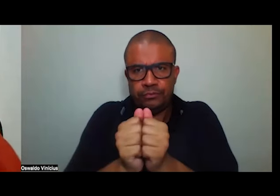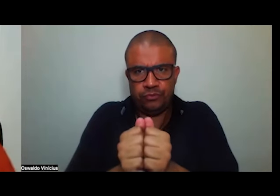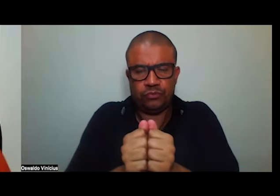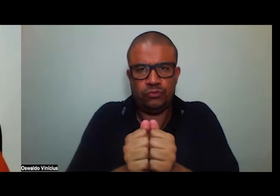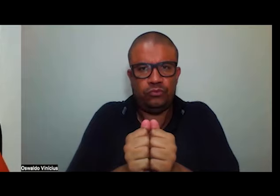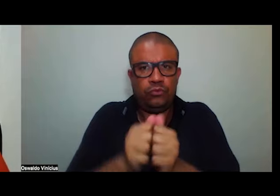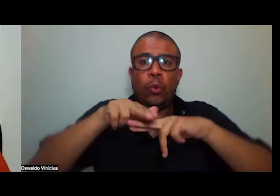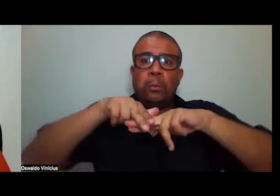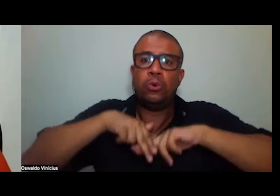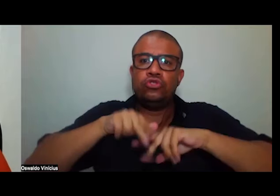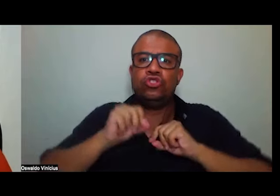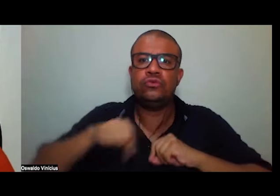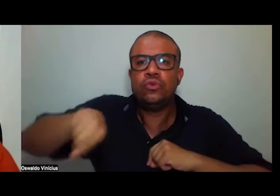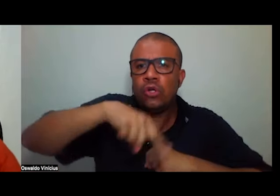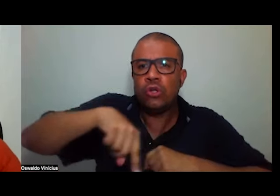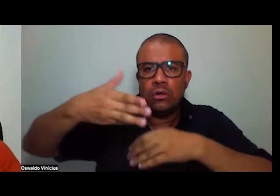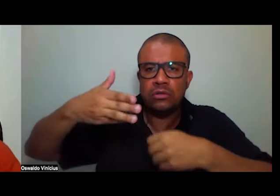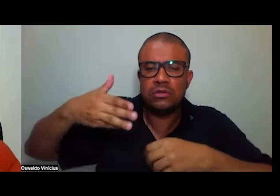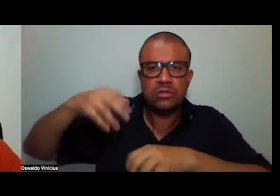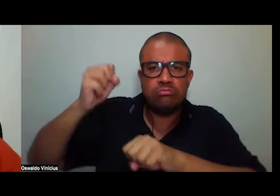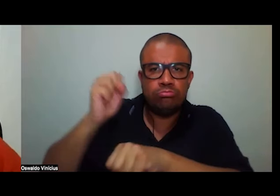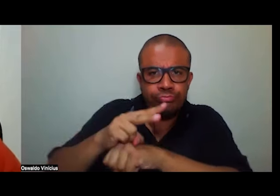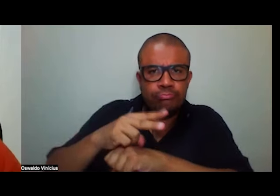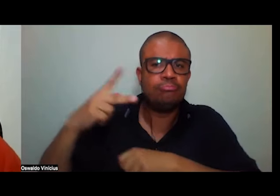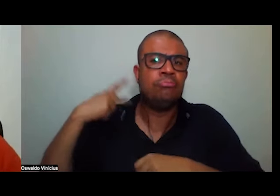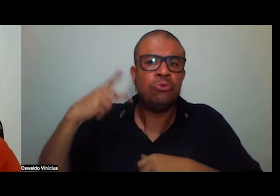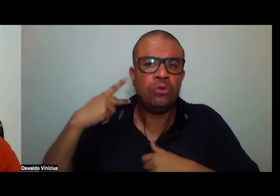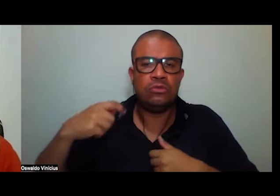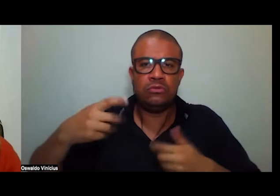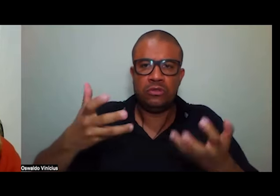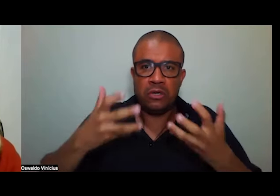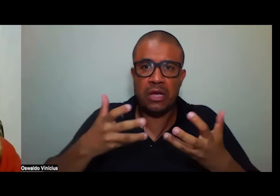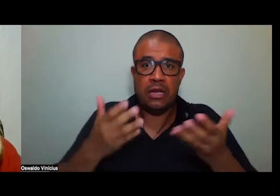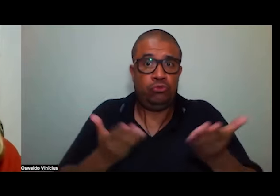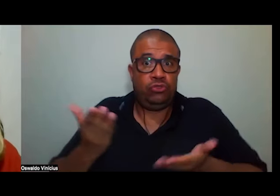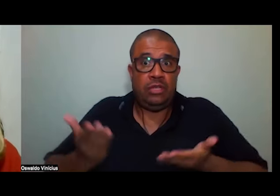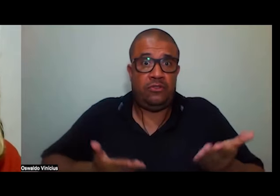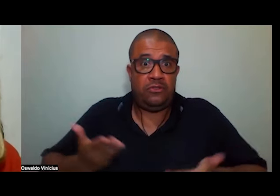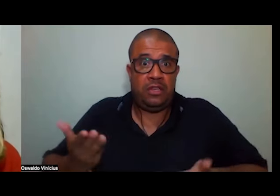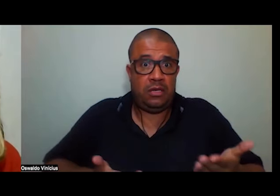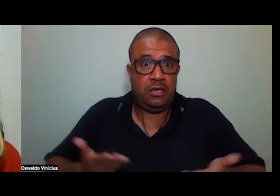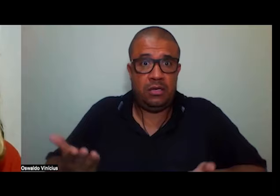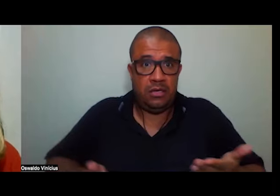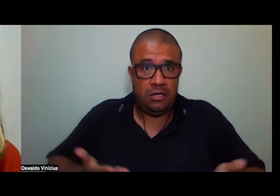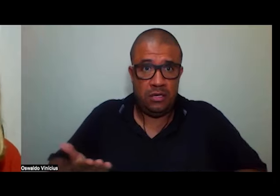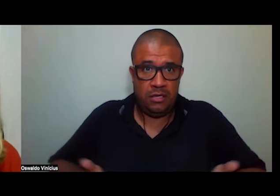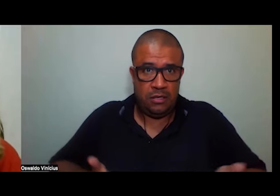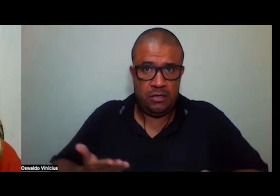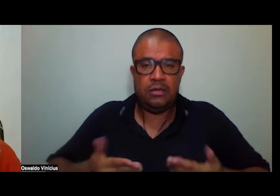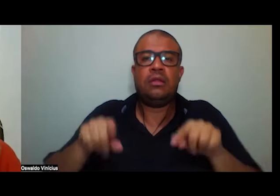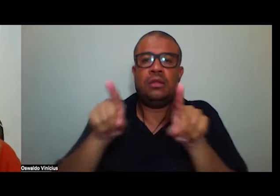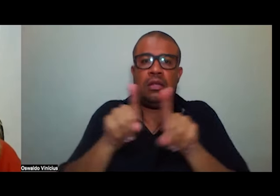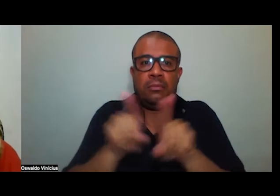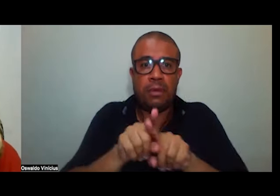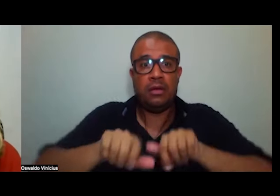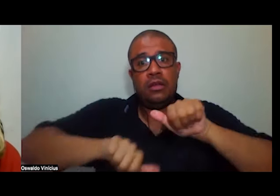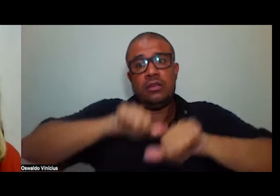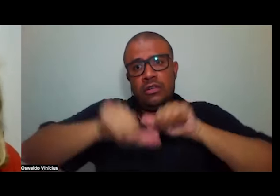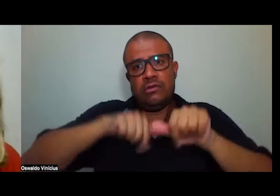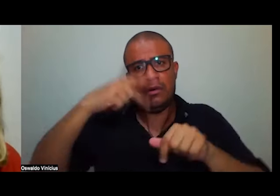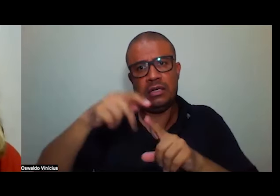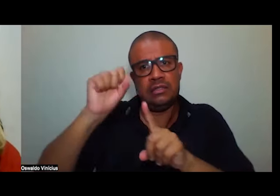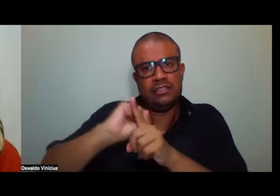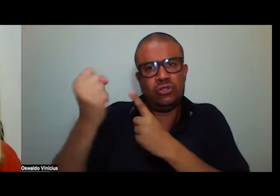nós entramos na política que é generoso porque nós queremos servir a causa que carregamos e transformar essa sociedade